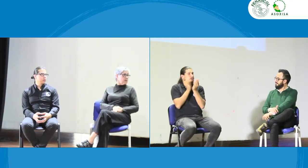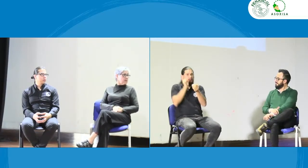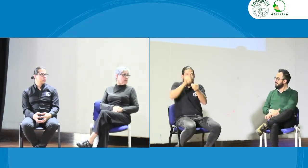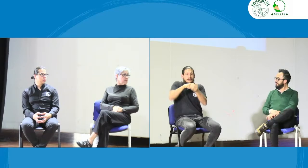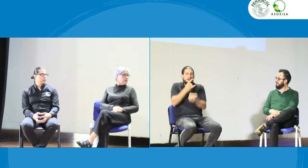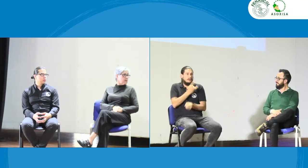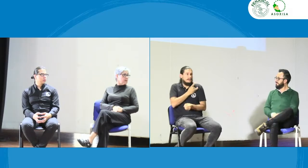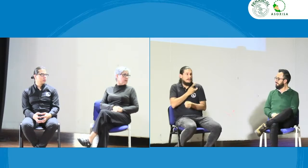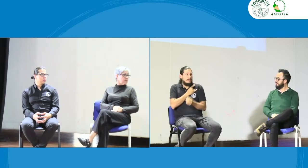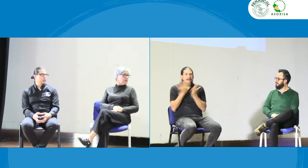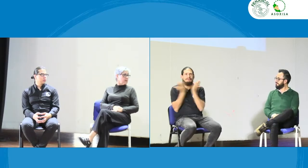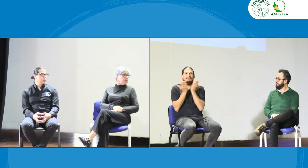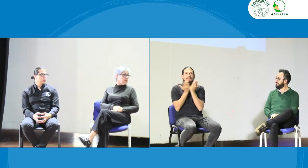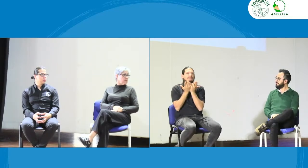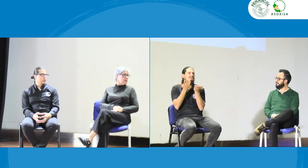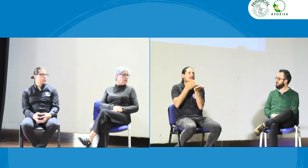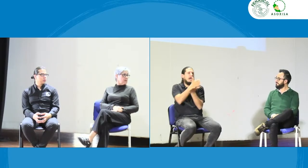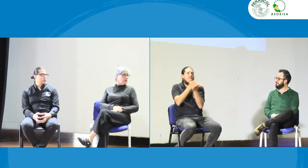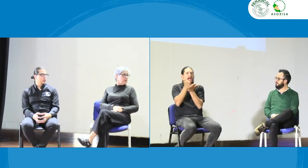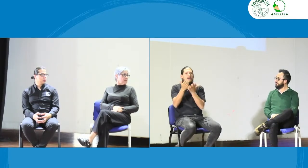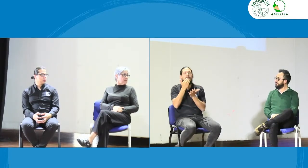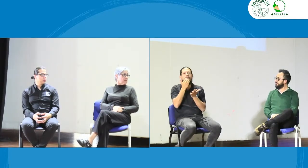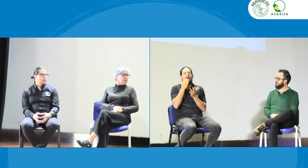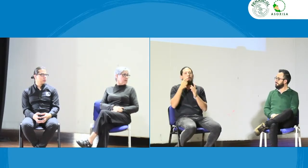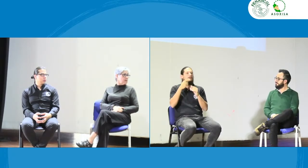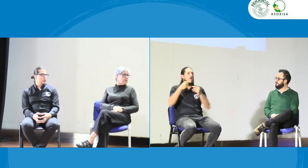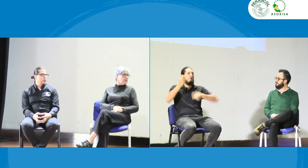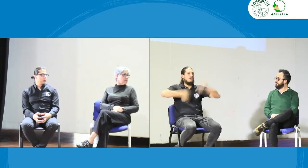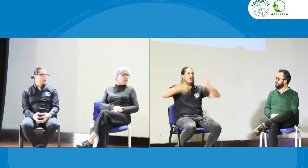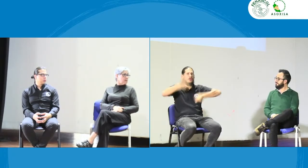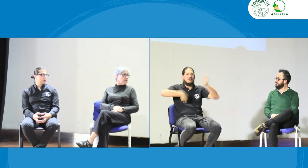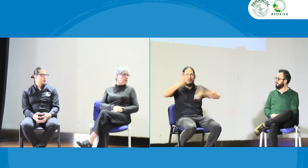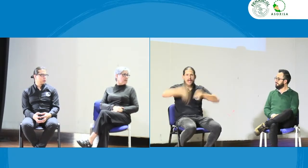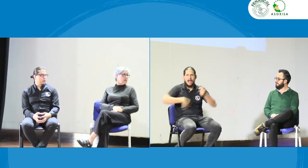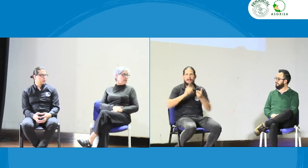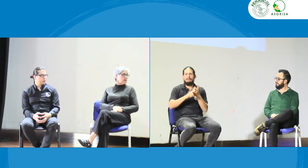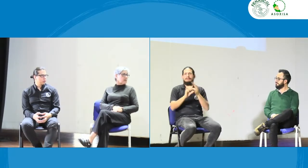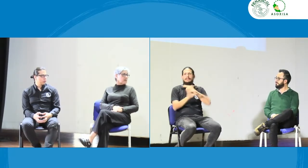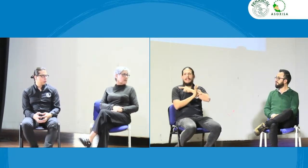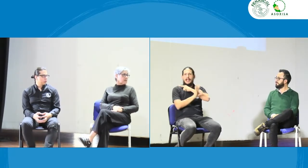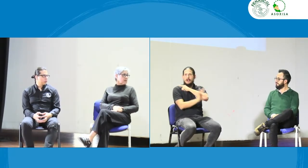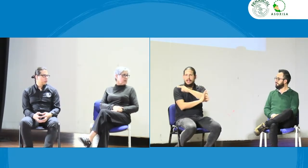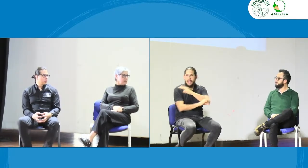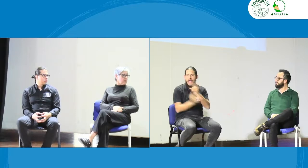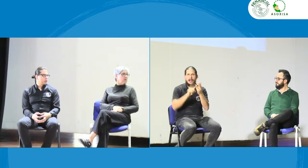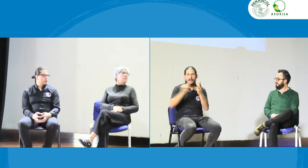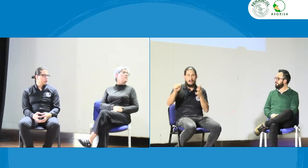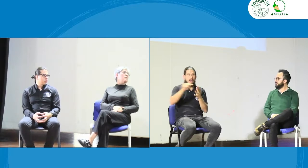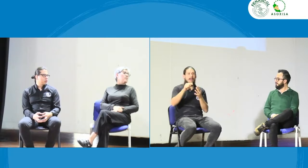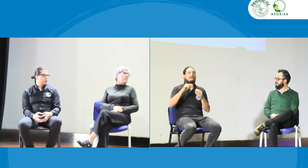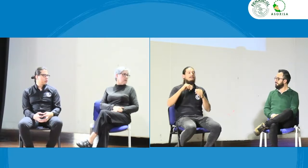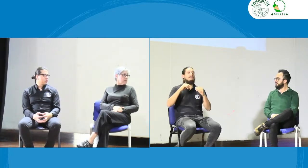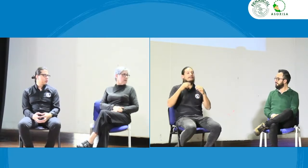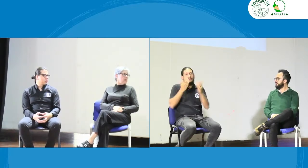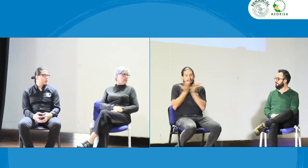yo me inscribí a la universidad no sé hablemos perdón error de interpretación cuando se inscribe a las diferentes carreras